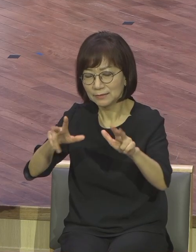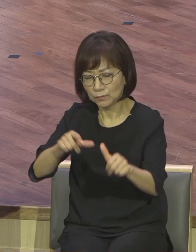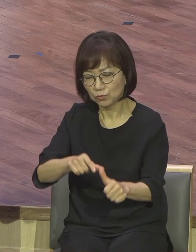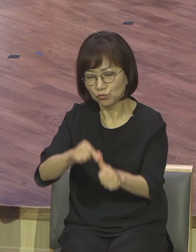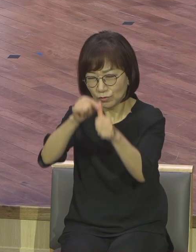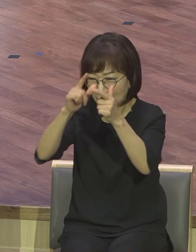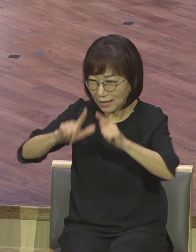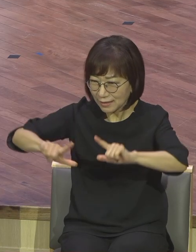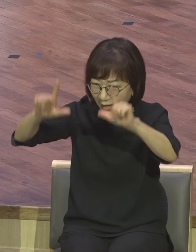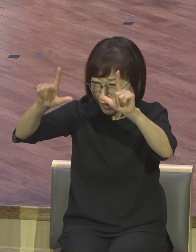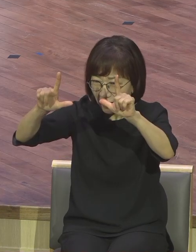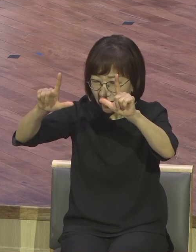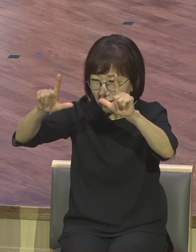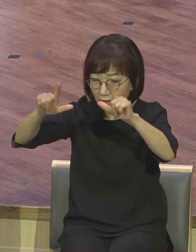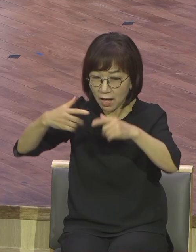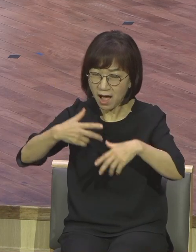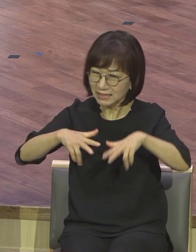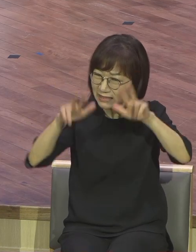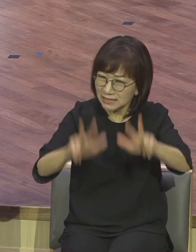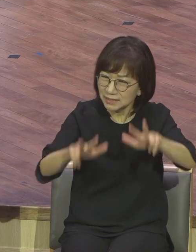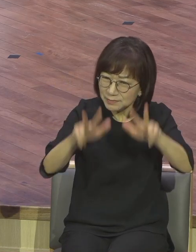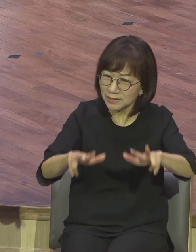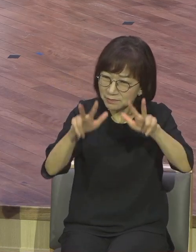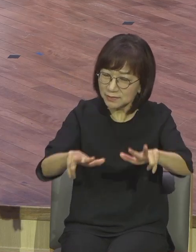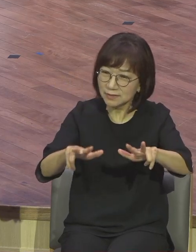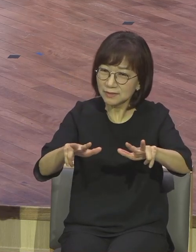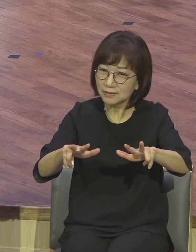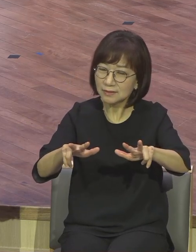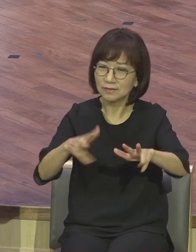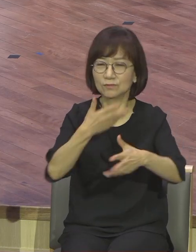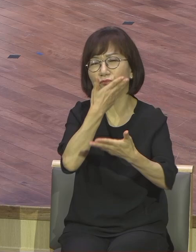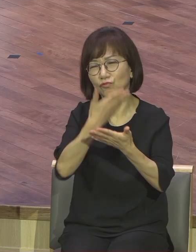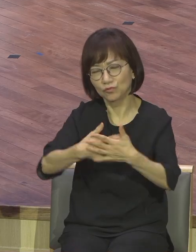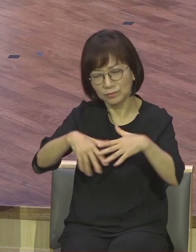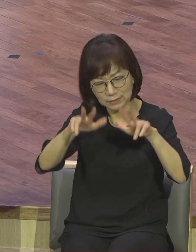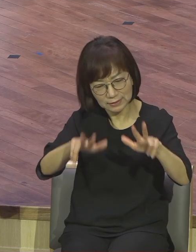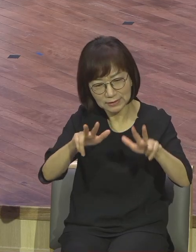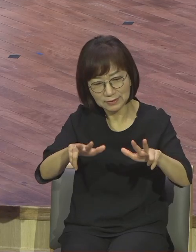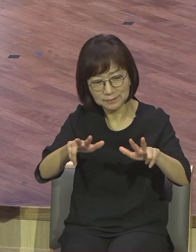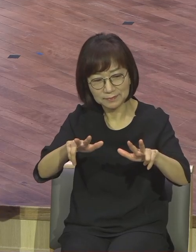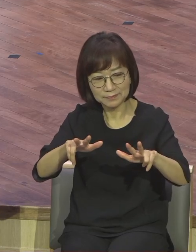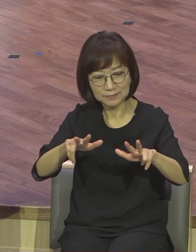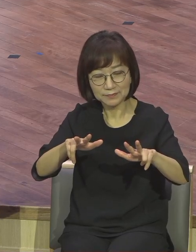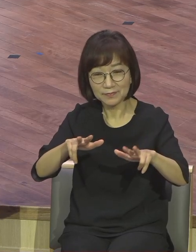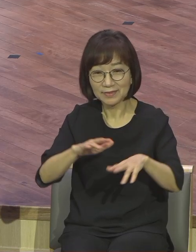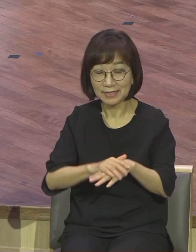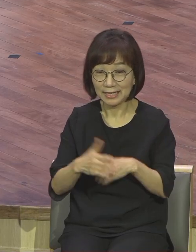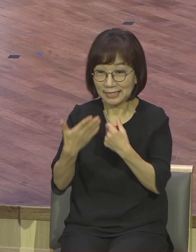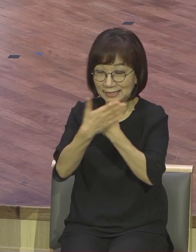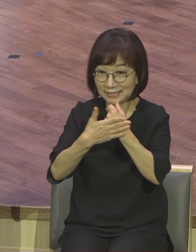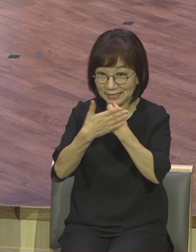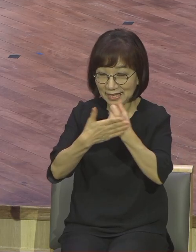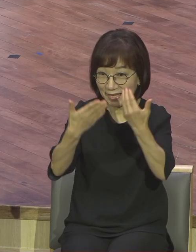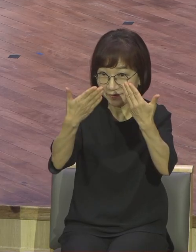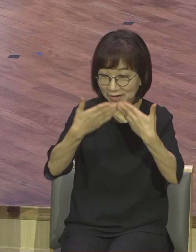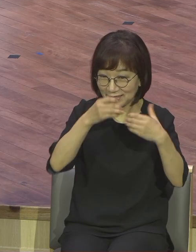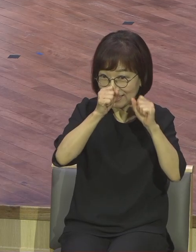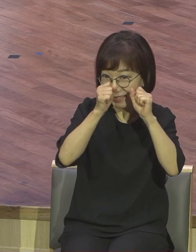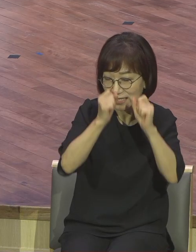지금이 구원의 날이에요 지금 지금 은혜 받을 기회 구원의 기회는